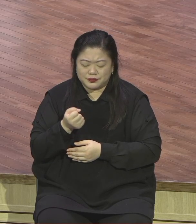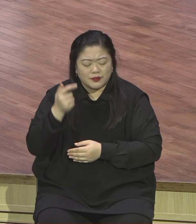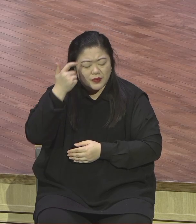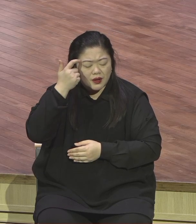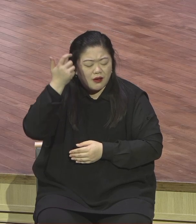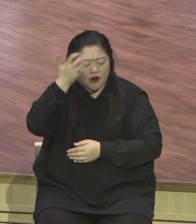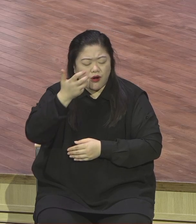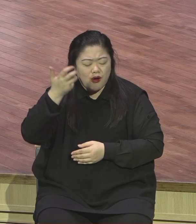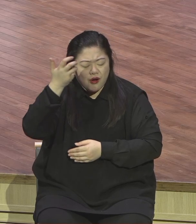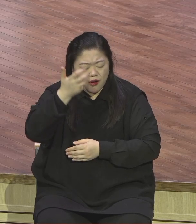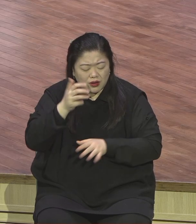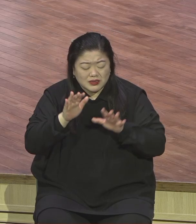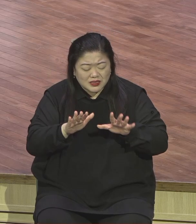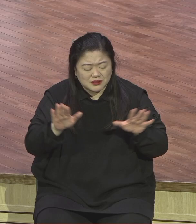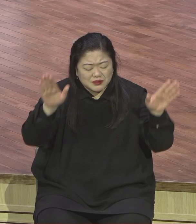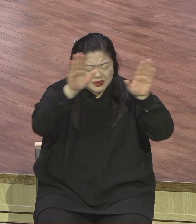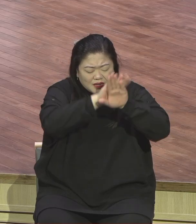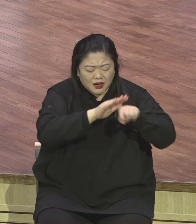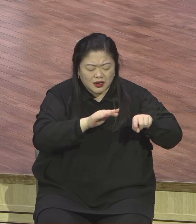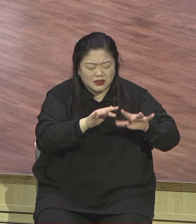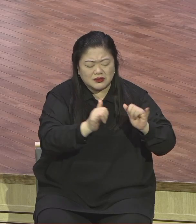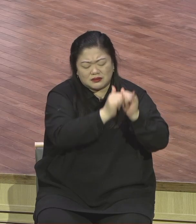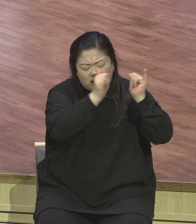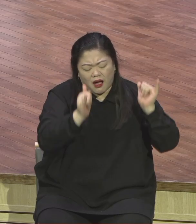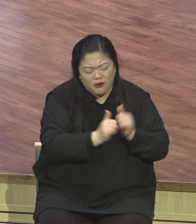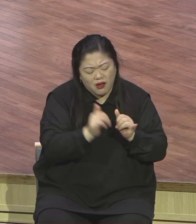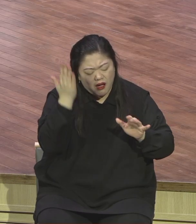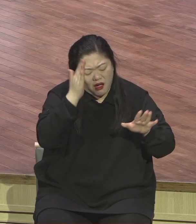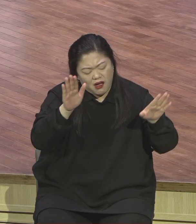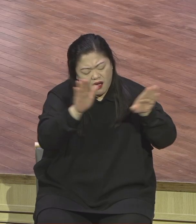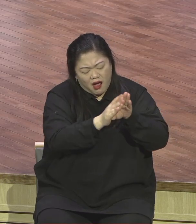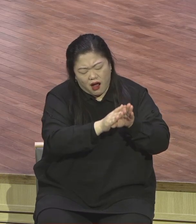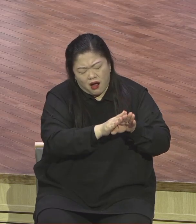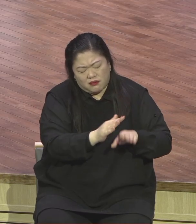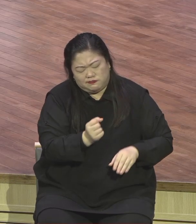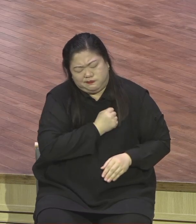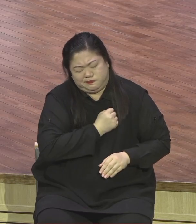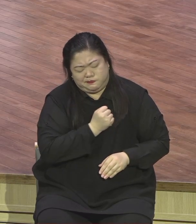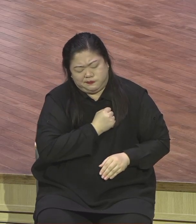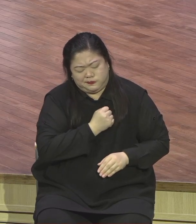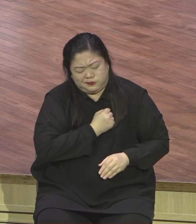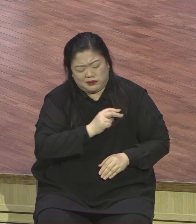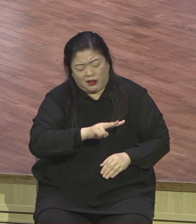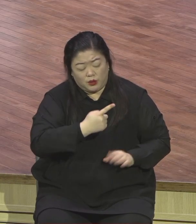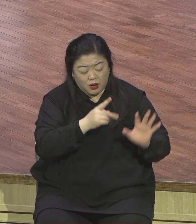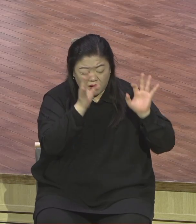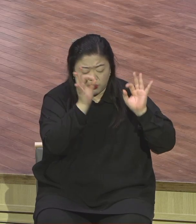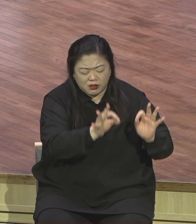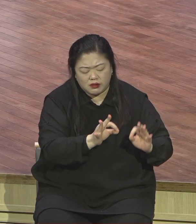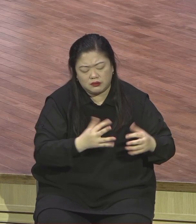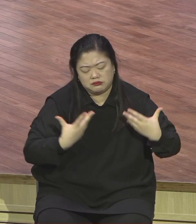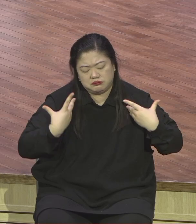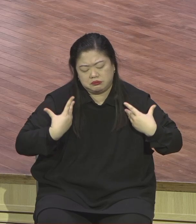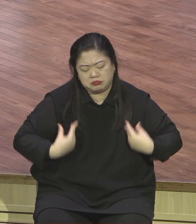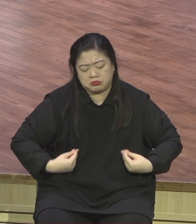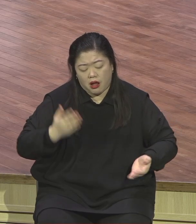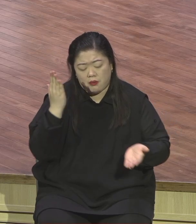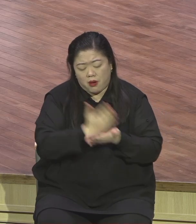암흑한 이런 환경적으로 암흑한 환경 속이 있다 할지라도 절대로 실망 두려워하지 말고 그리스도 안에 있는